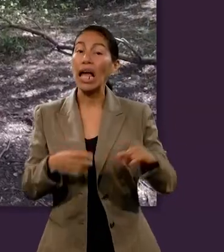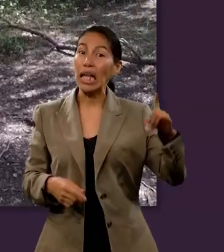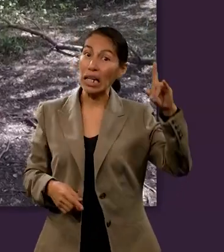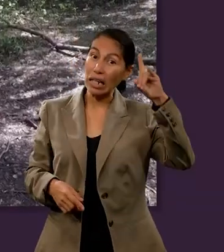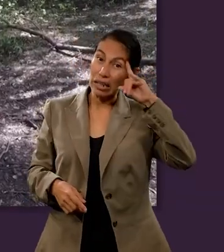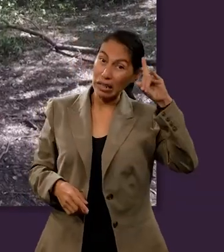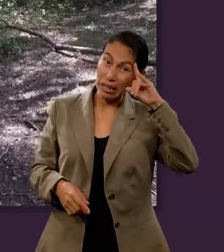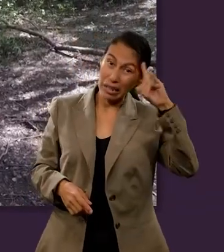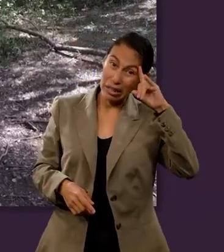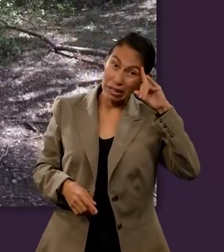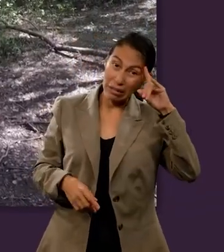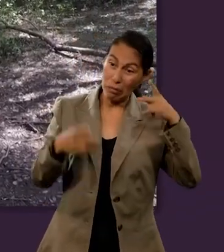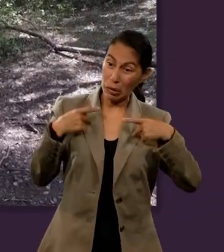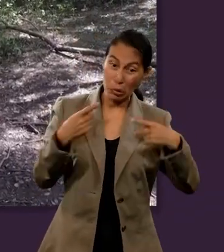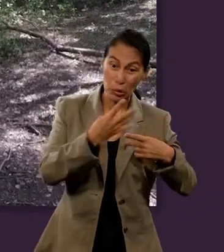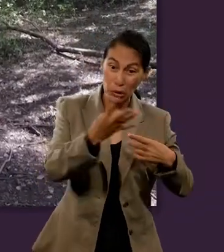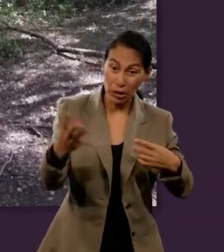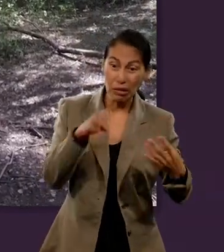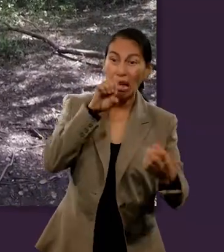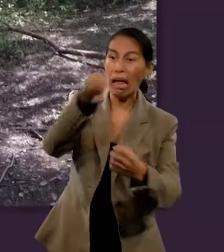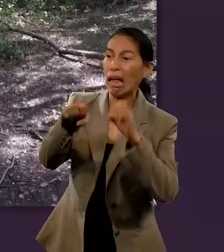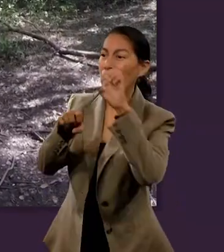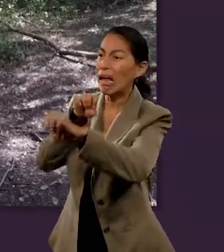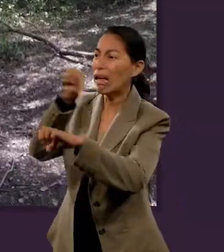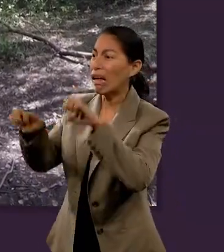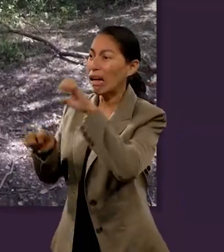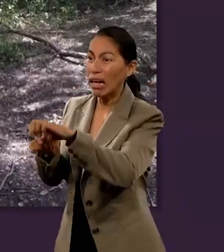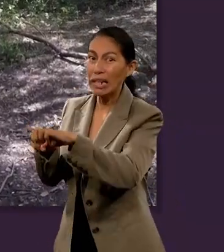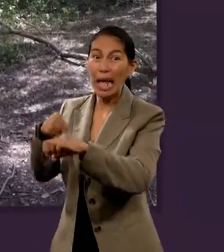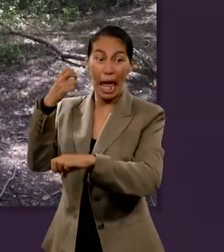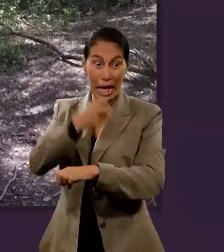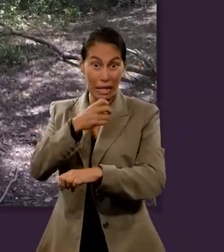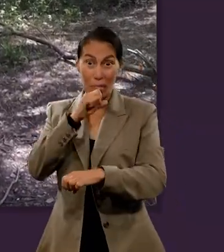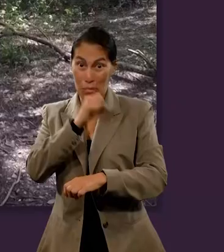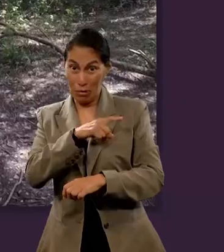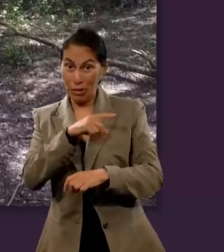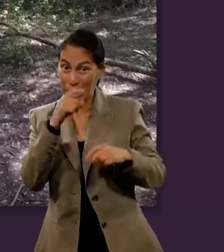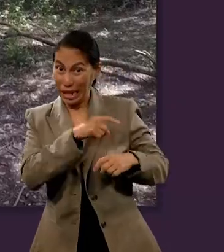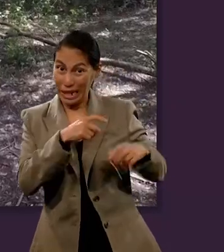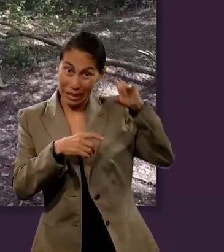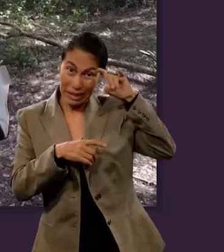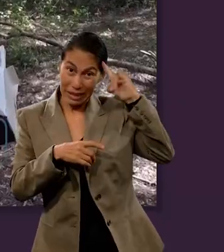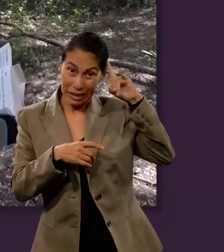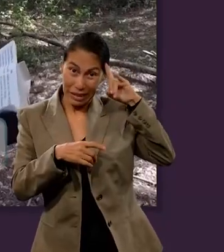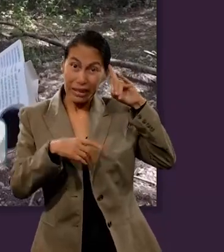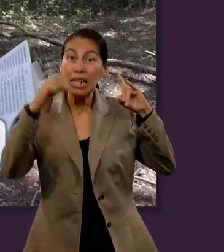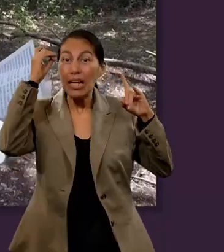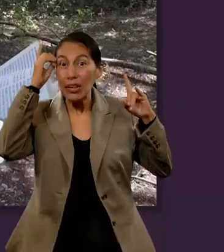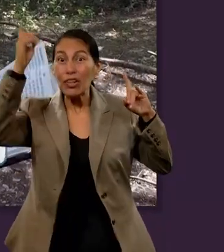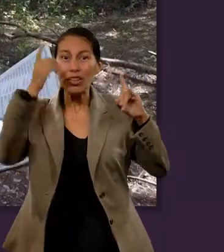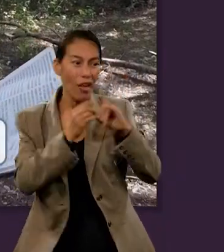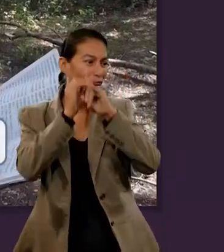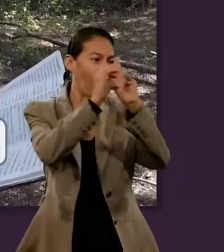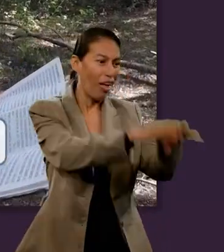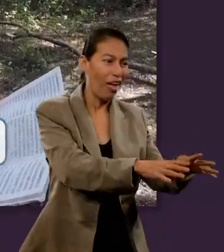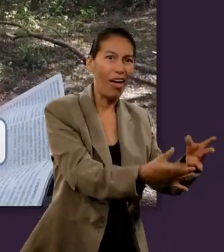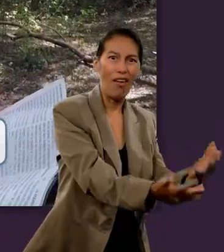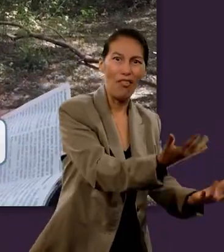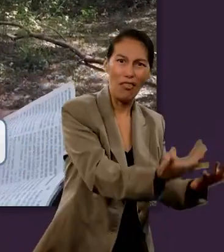diablo no es el que manda en el lago de fuego. Dice Apocalipsis 20, versículo 10, Y el diablo que los engañaba fue lanzado en el lago de fuego.